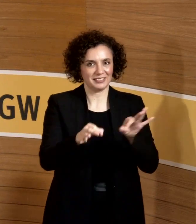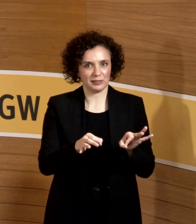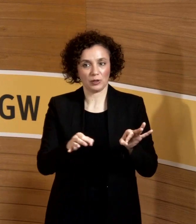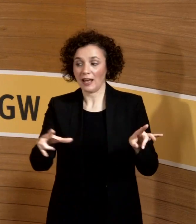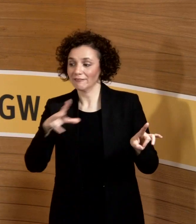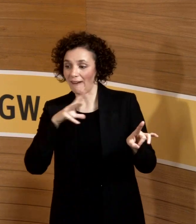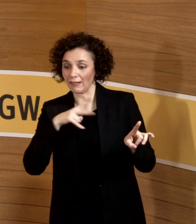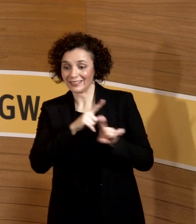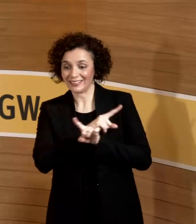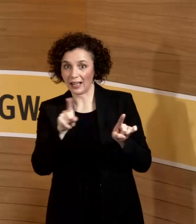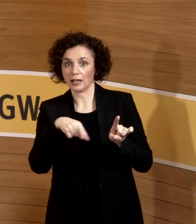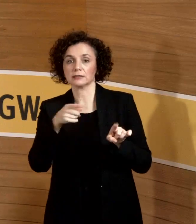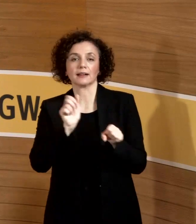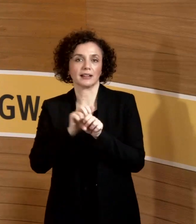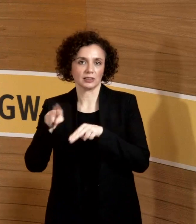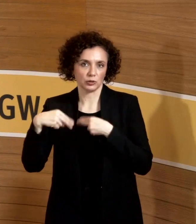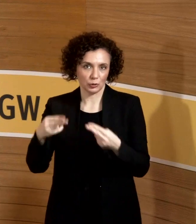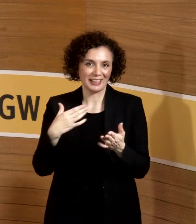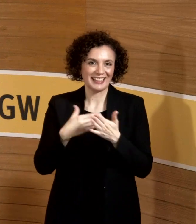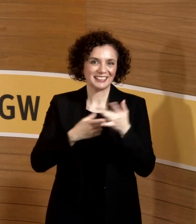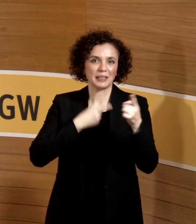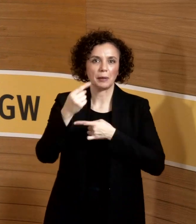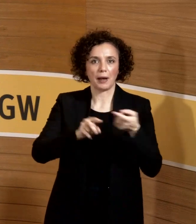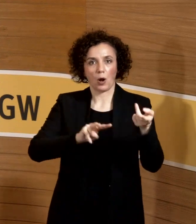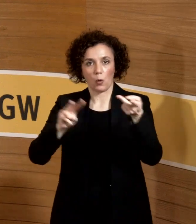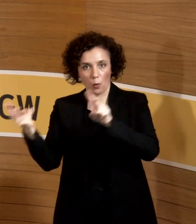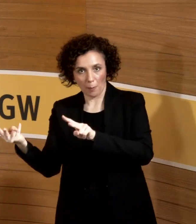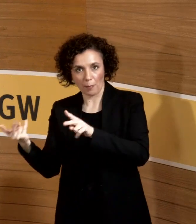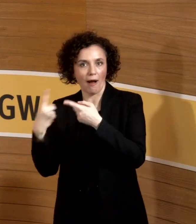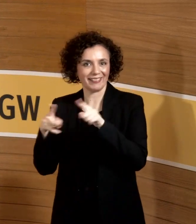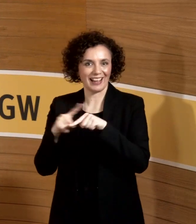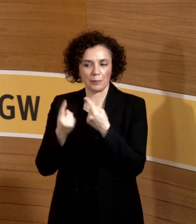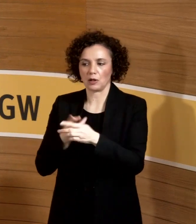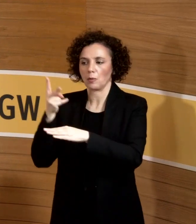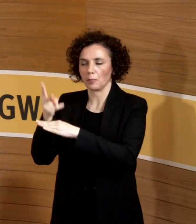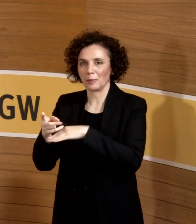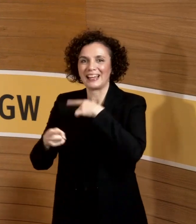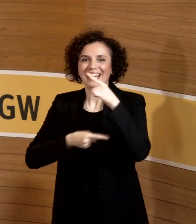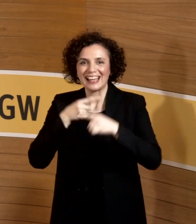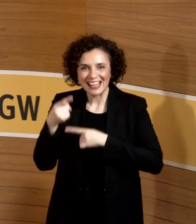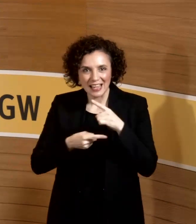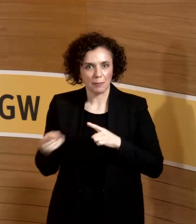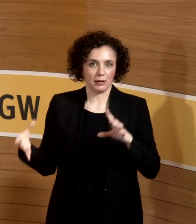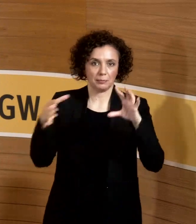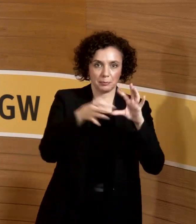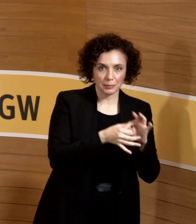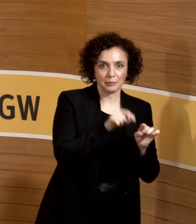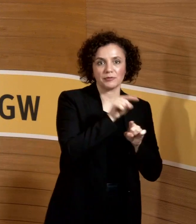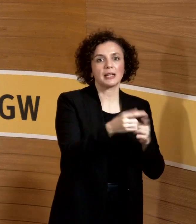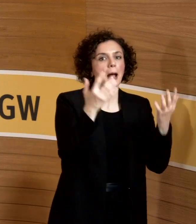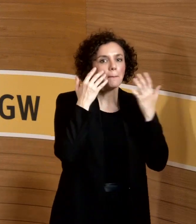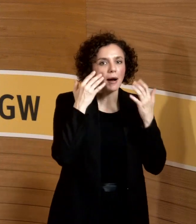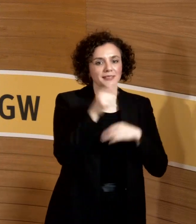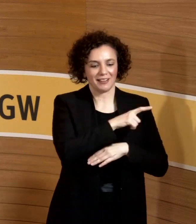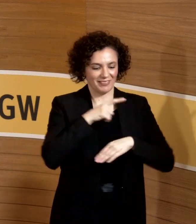Freistellung angepasst an die Inkubationszeit. Ich will einfach schauen, hat dieser Mensch, bevor er mit seinen Masern nach Hause gegangen ist, noch